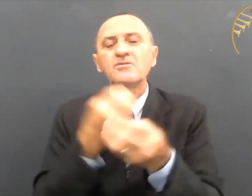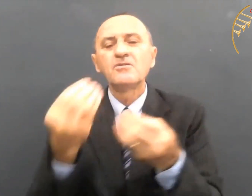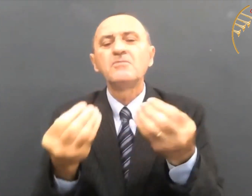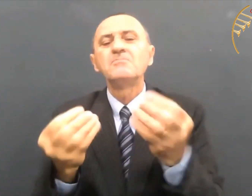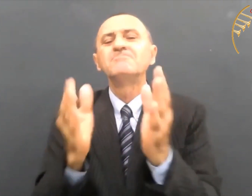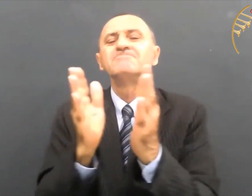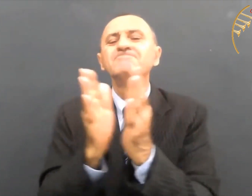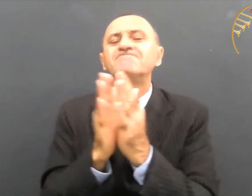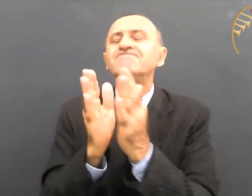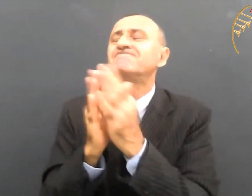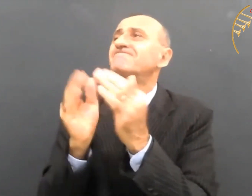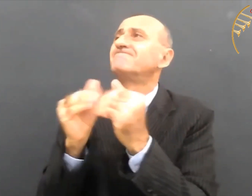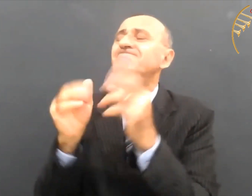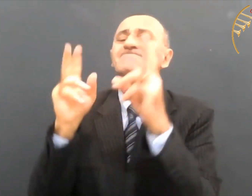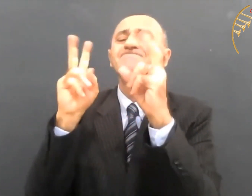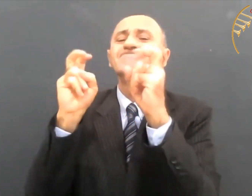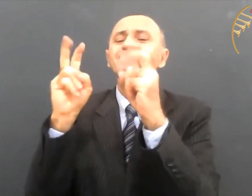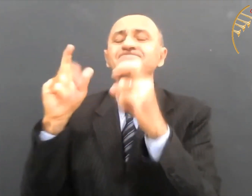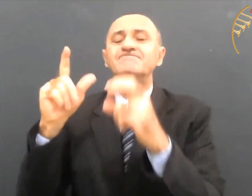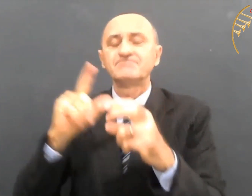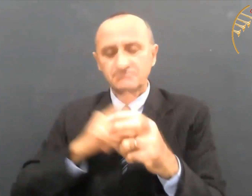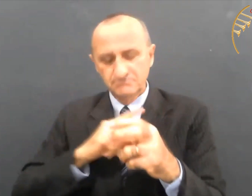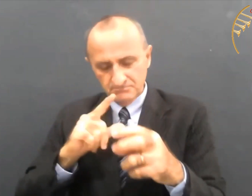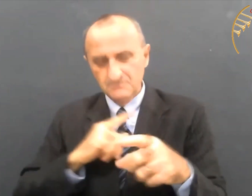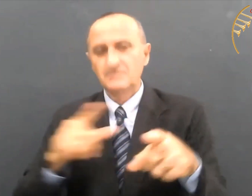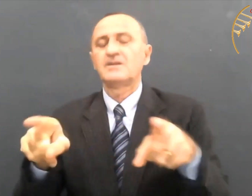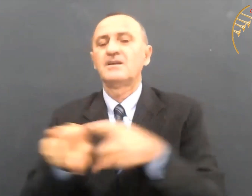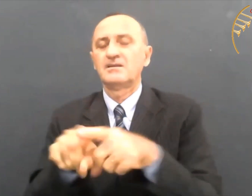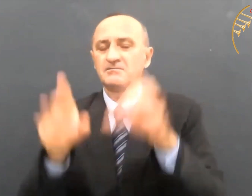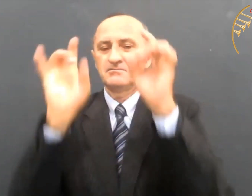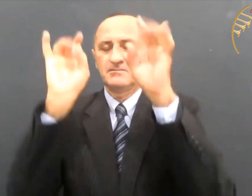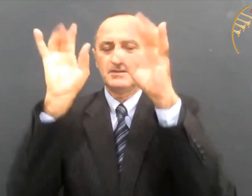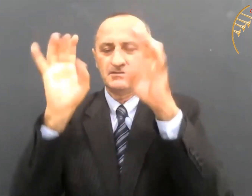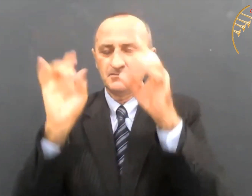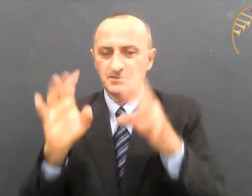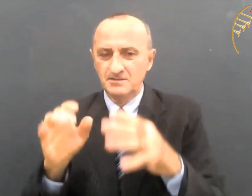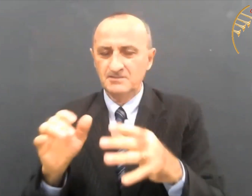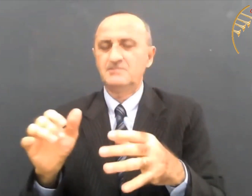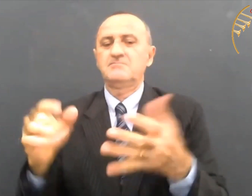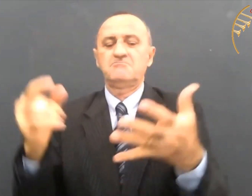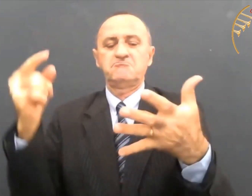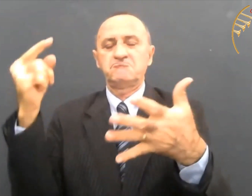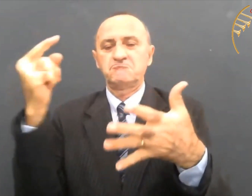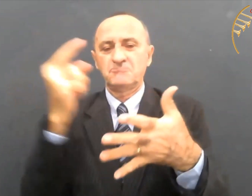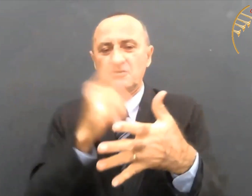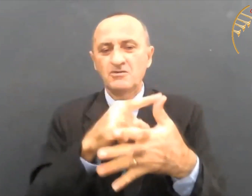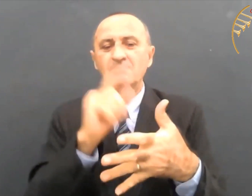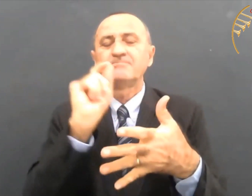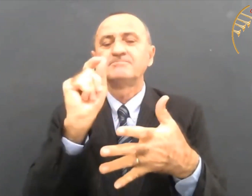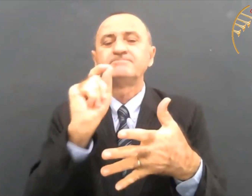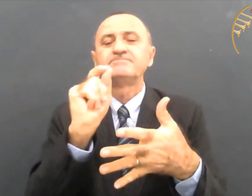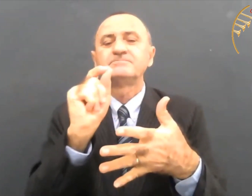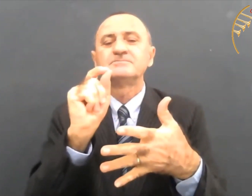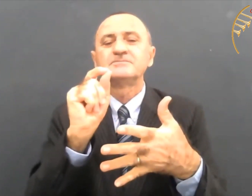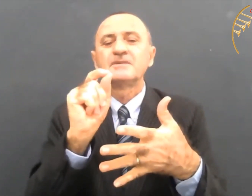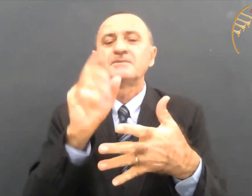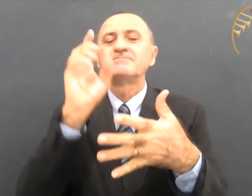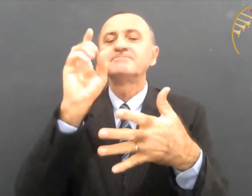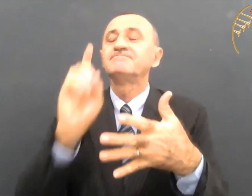servos do Senhor. Amém? E como faremos tudo isso? Então, em oração. Então, há os motivos de